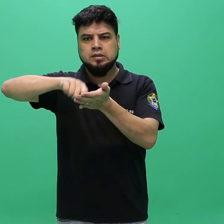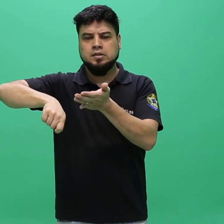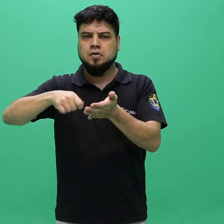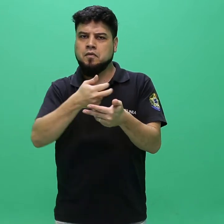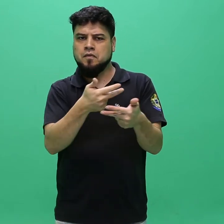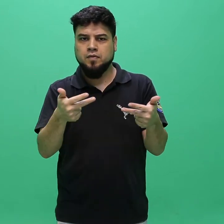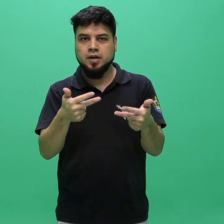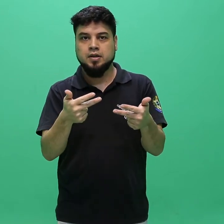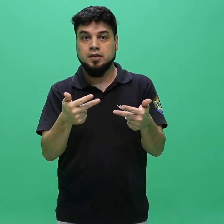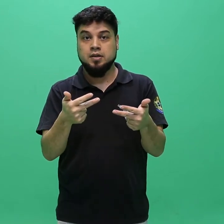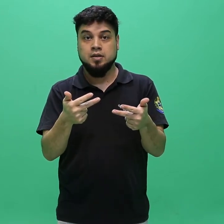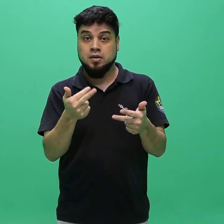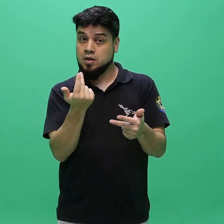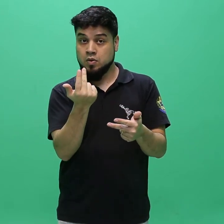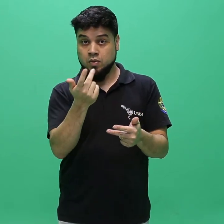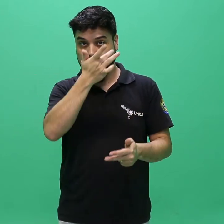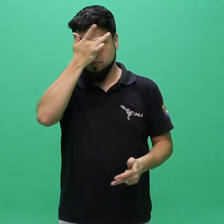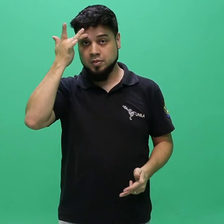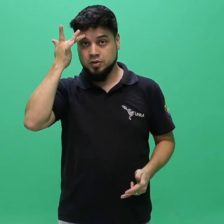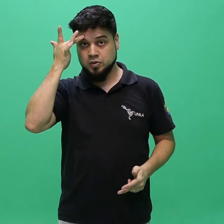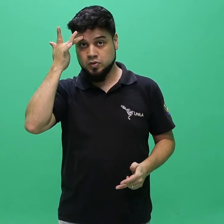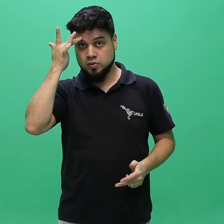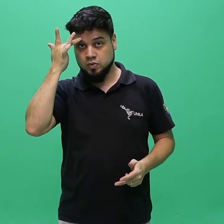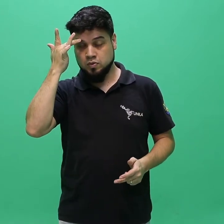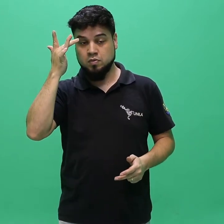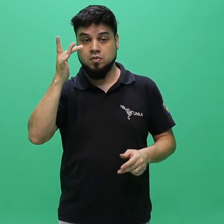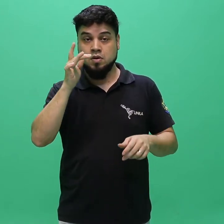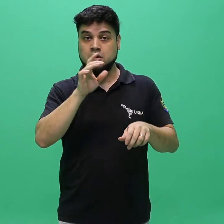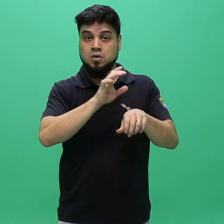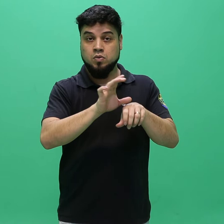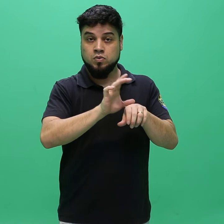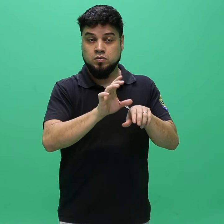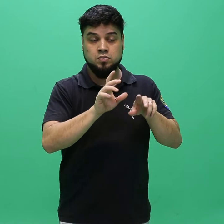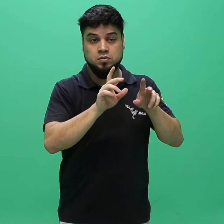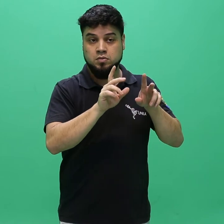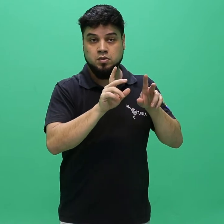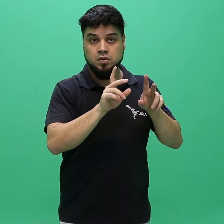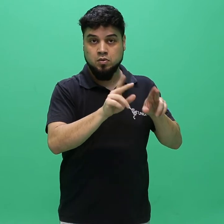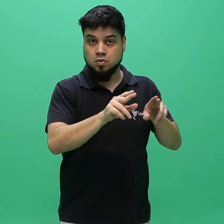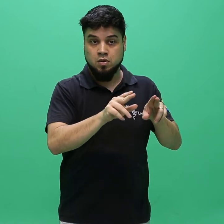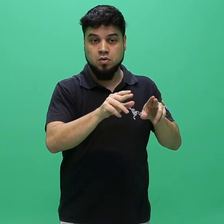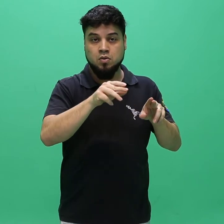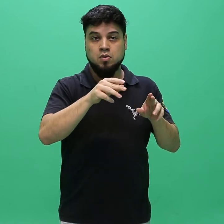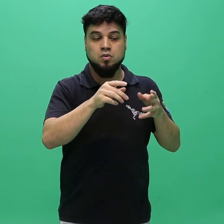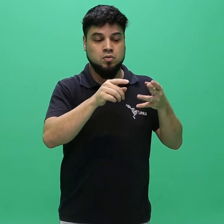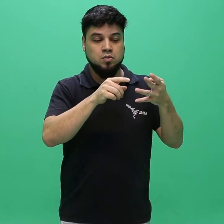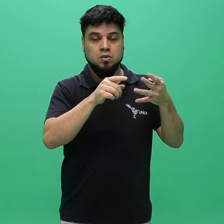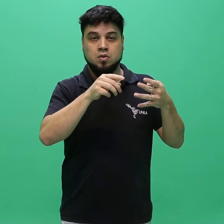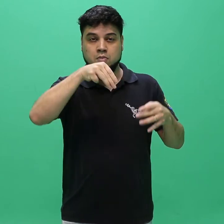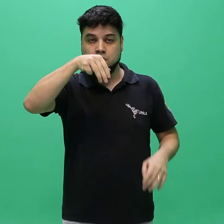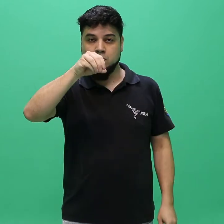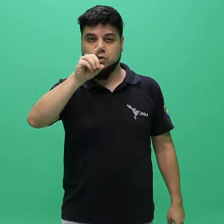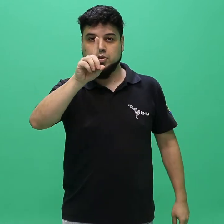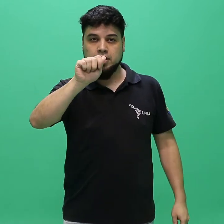mesmo candidato, na mesma modalidade, será considerada apenas a data,